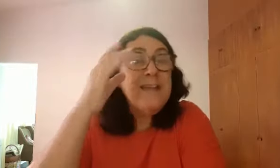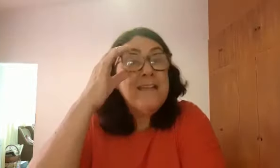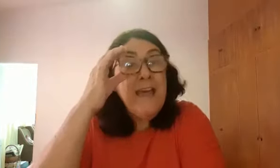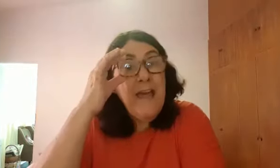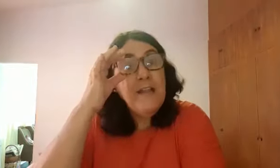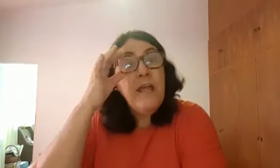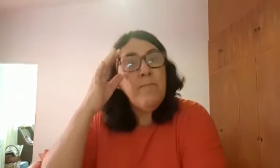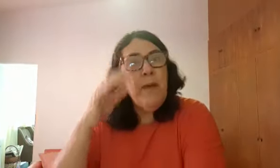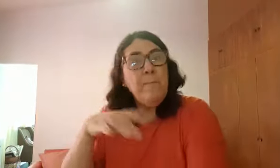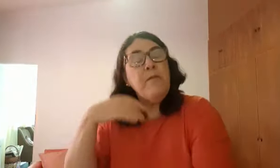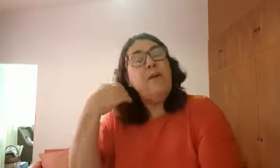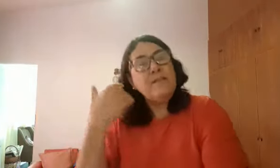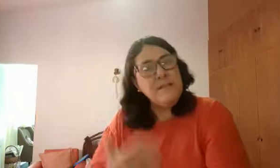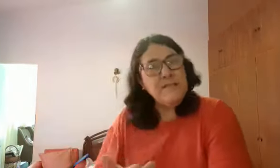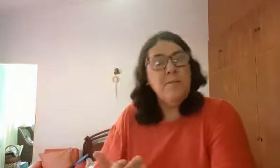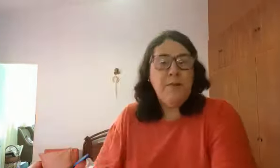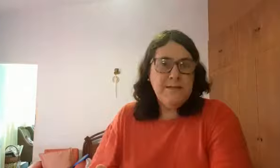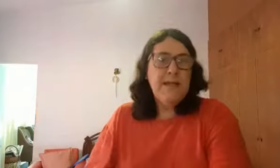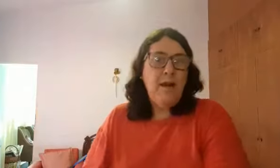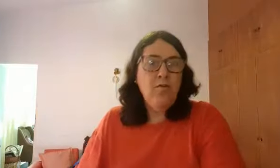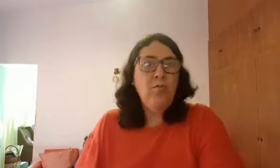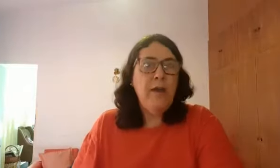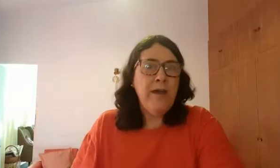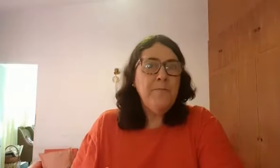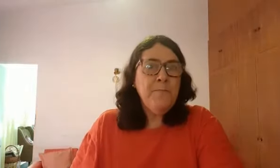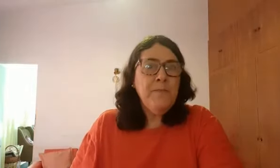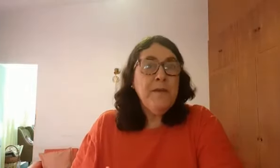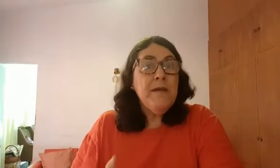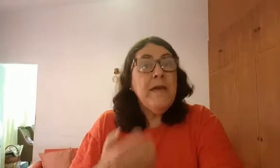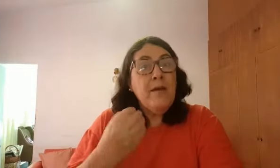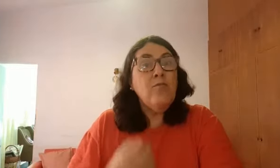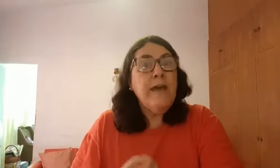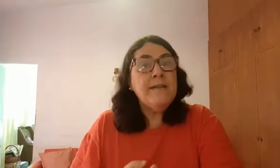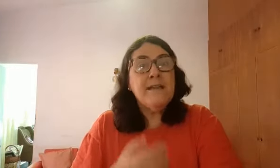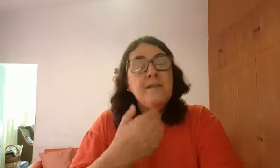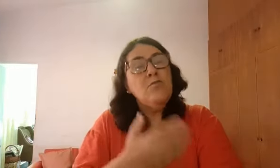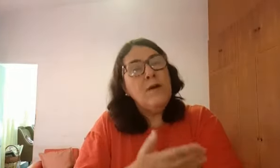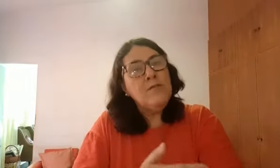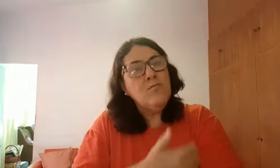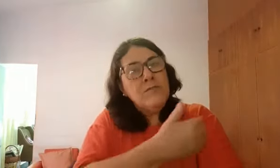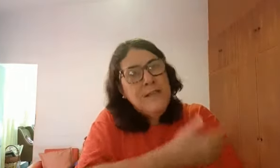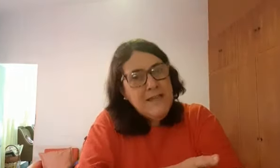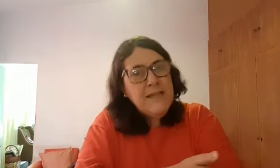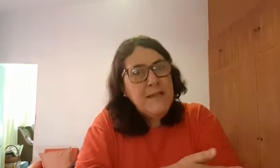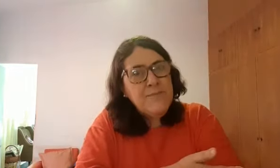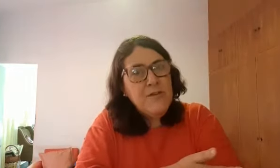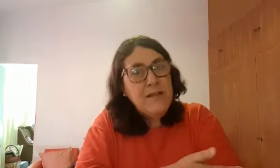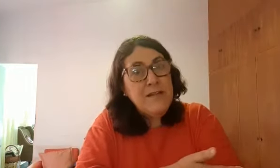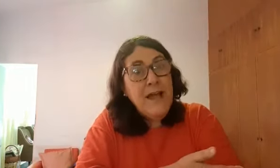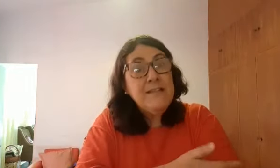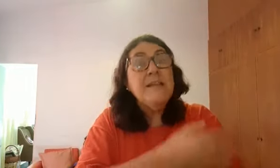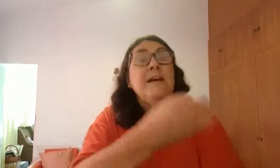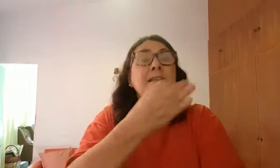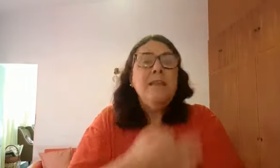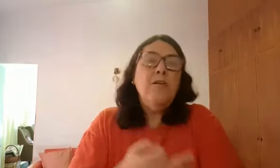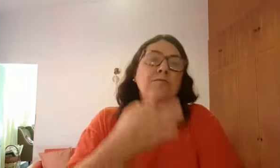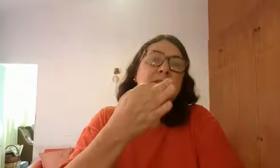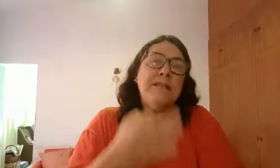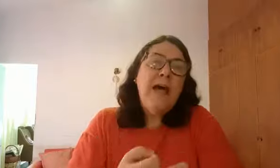A TLDB privatista empresarial, como é, reconhece que num ano com tanta excepcionalidade, não é